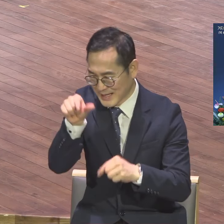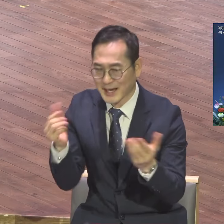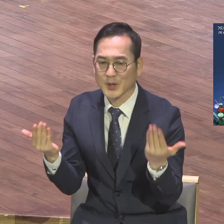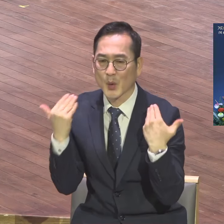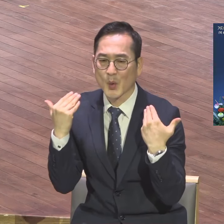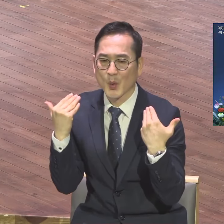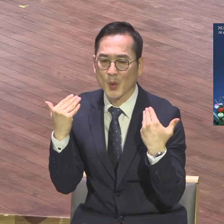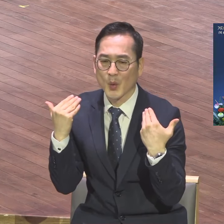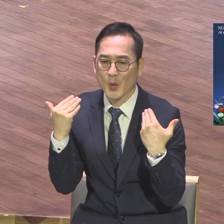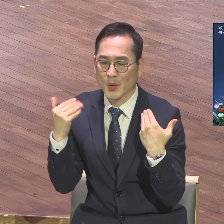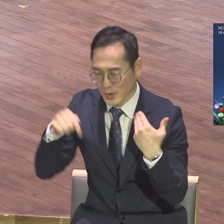살리겠다고